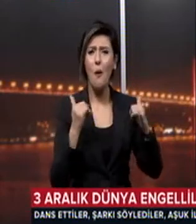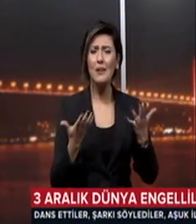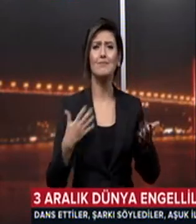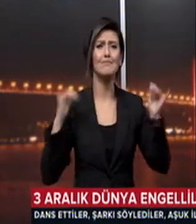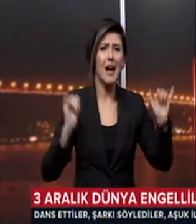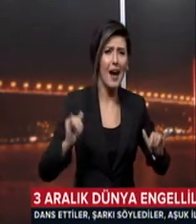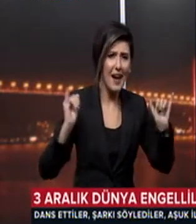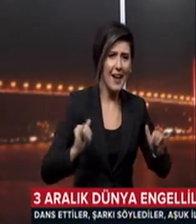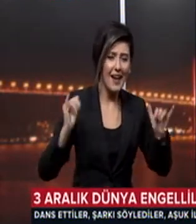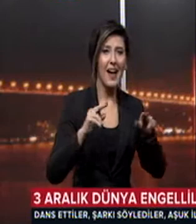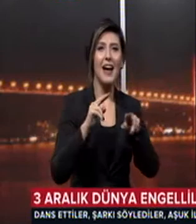çektiler Karaoke yaptılar